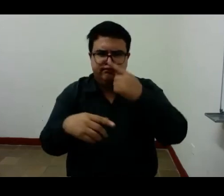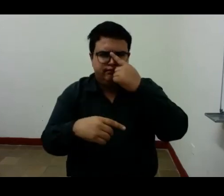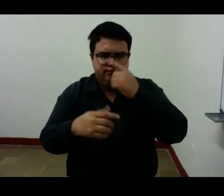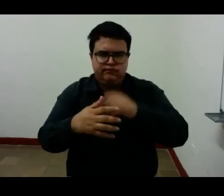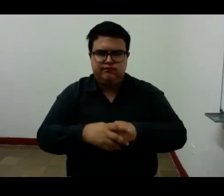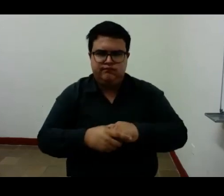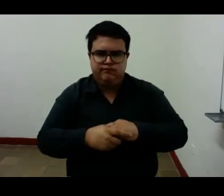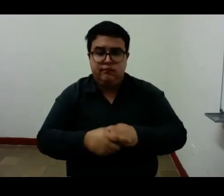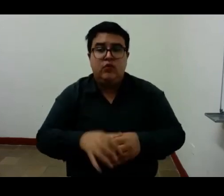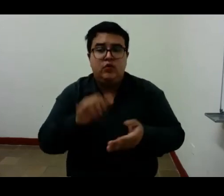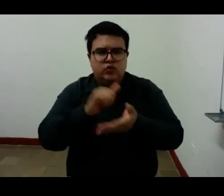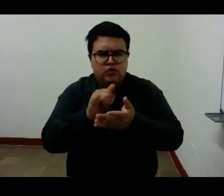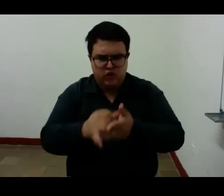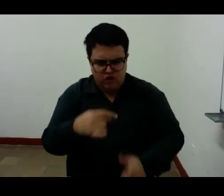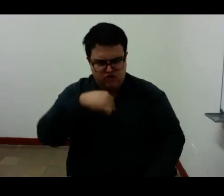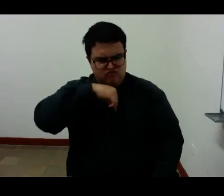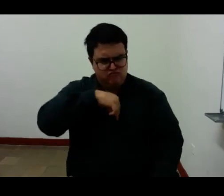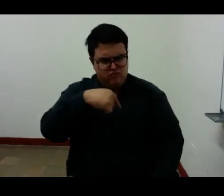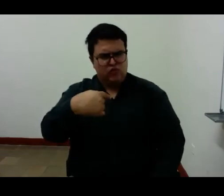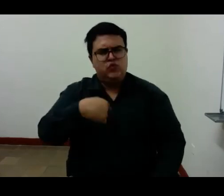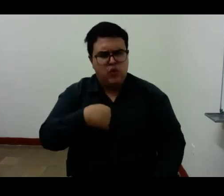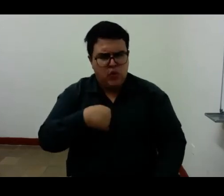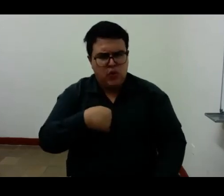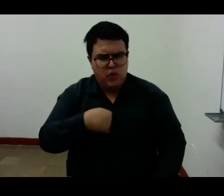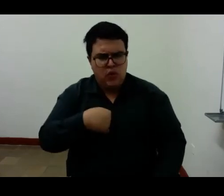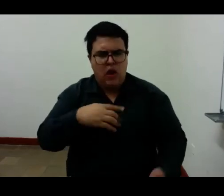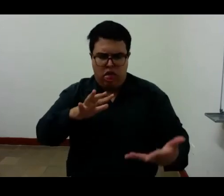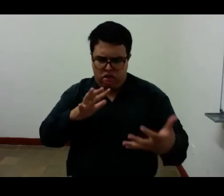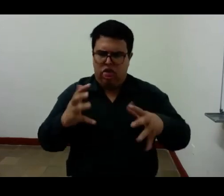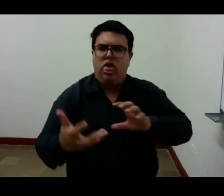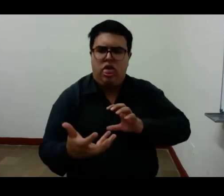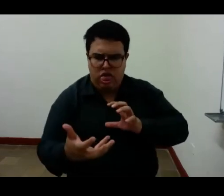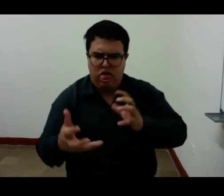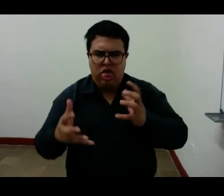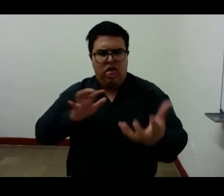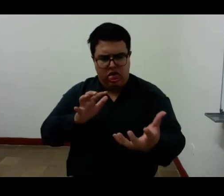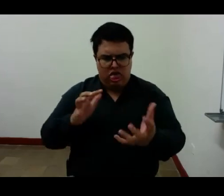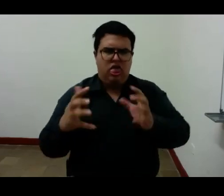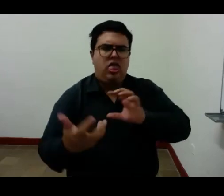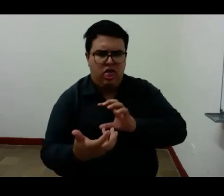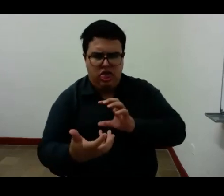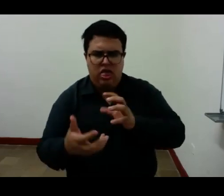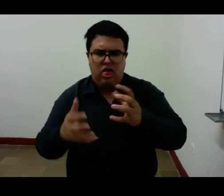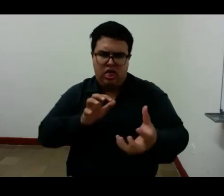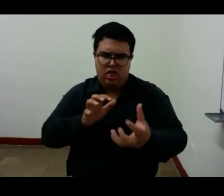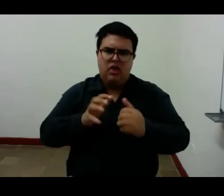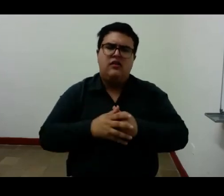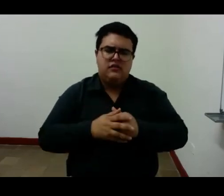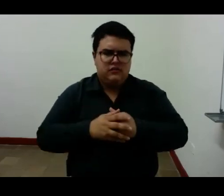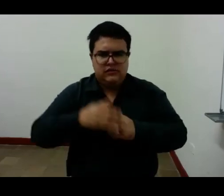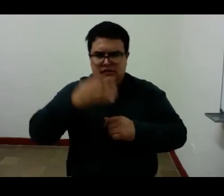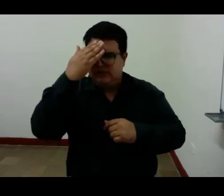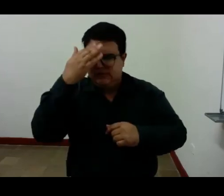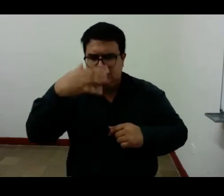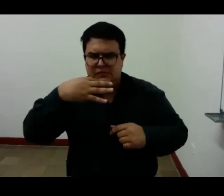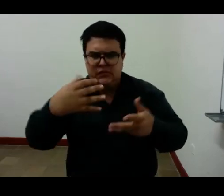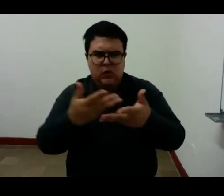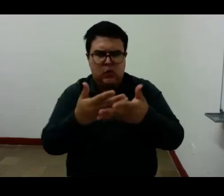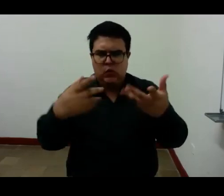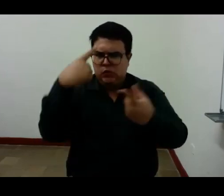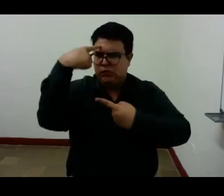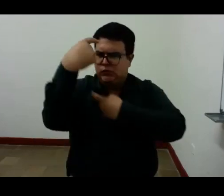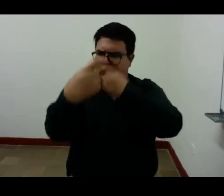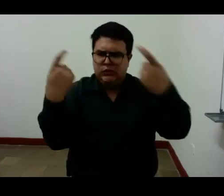este yo postizo en lugar de reconocerse en el principio de realidad es un